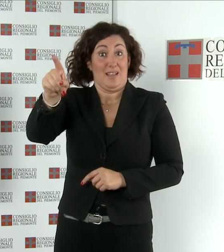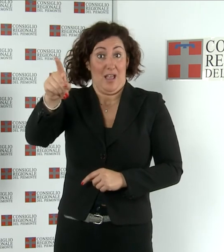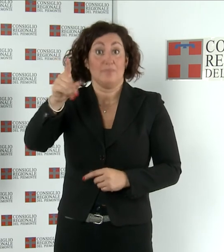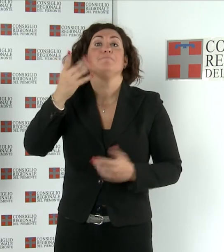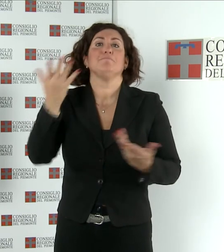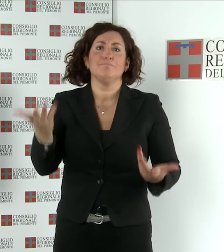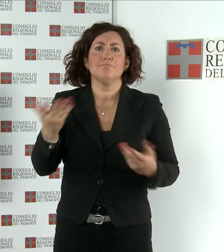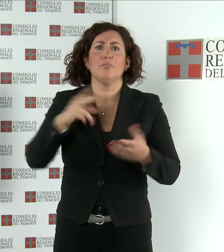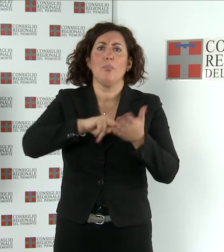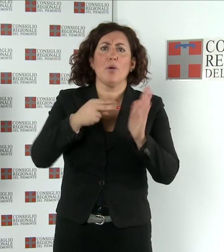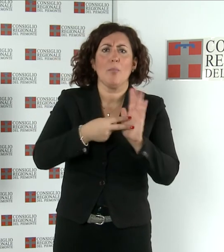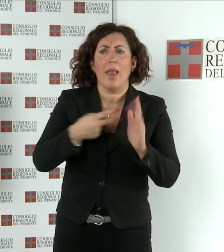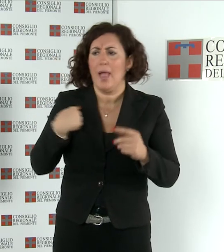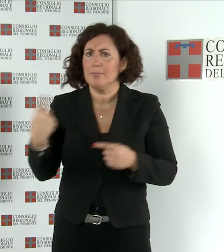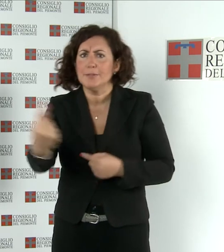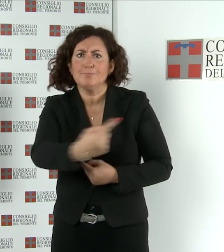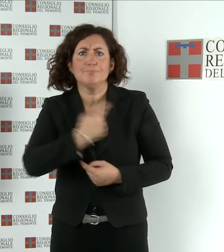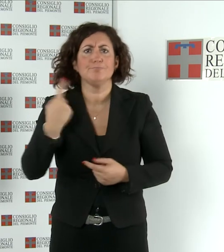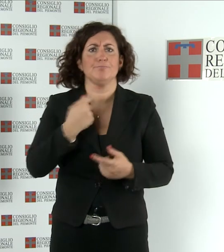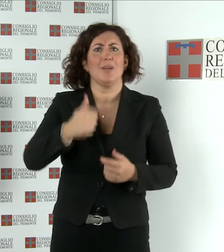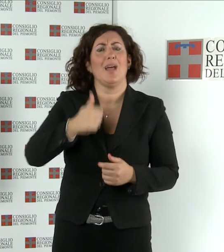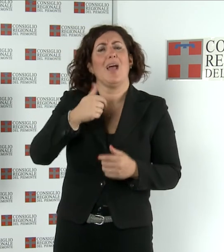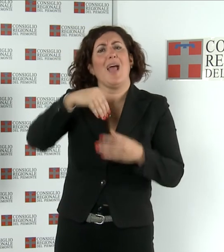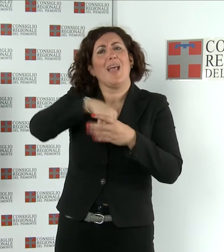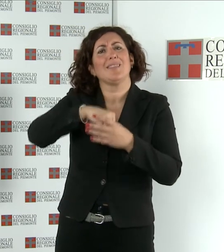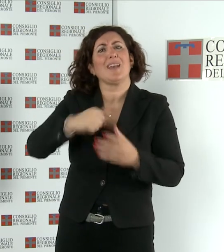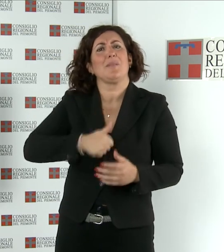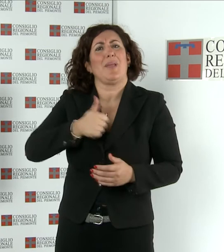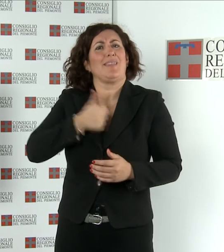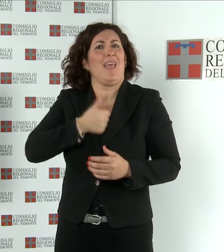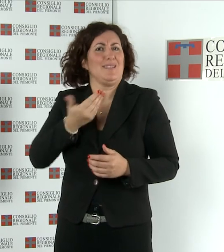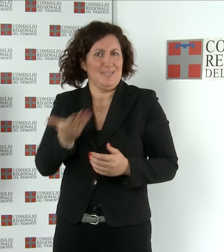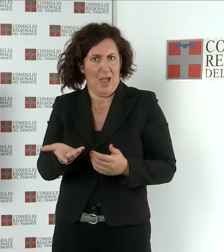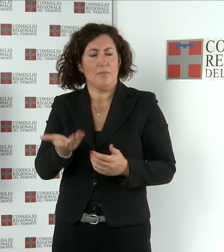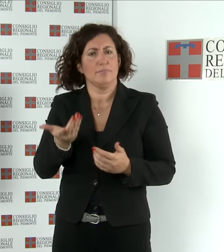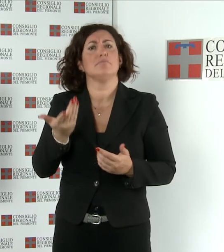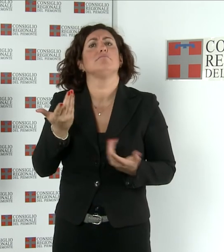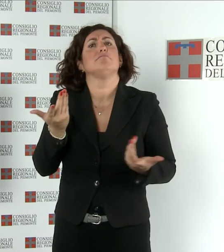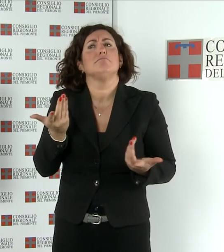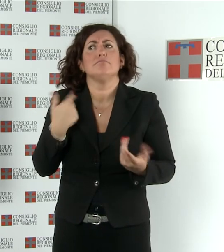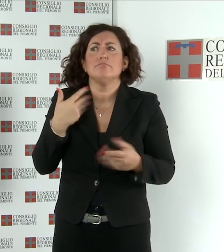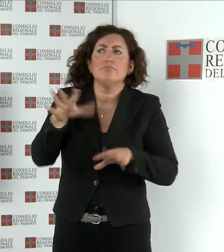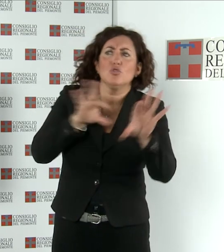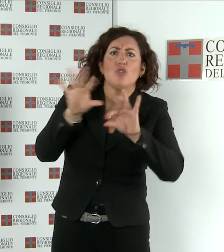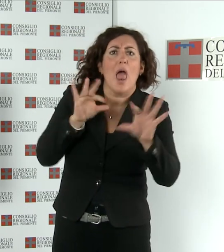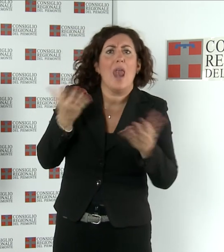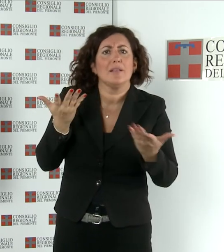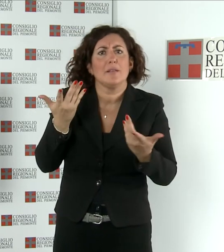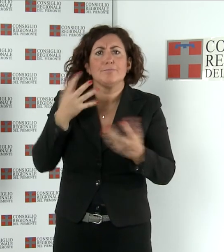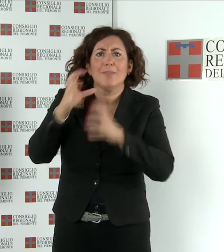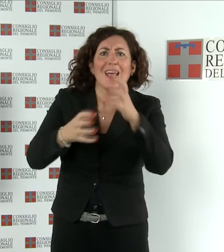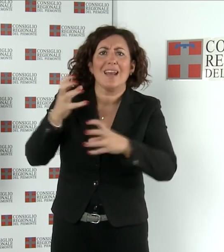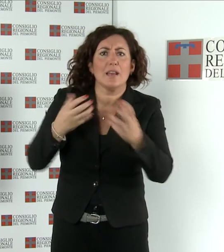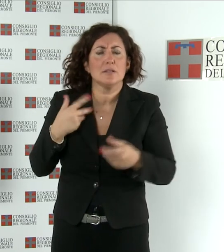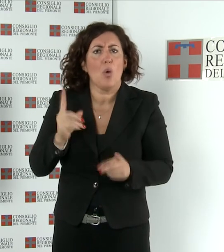comuni, l'Europa al bibio fra unità e disintegrazione. Quali scelte per l'Unione Europea di fronte alla crisi? Questi gli